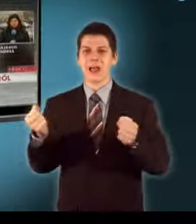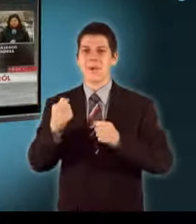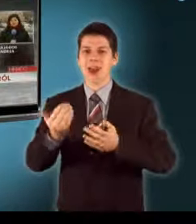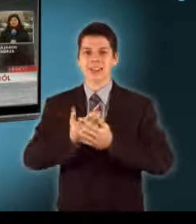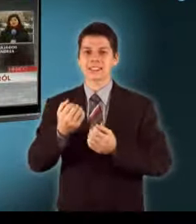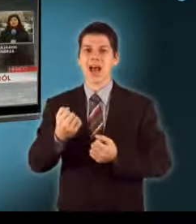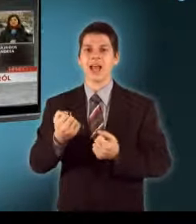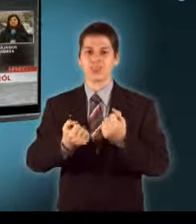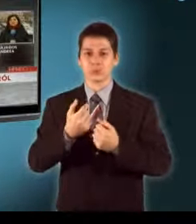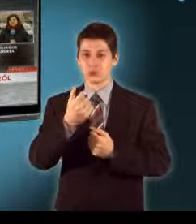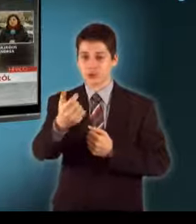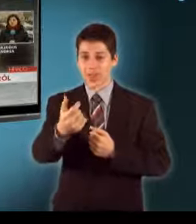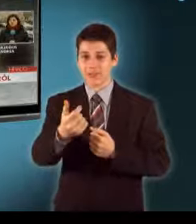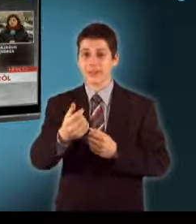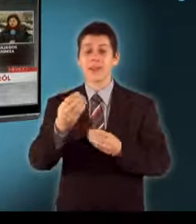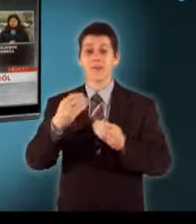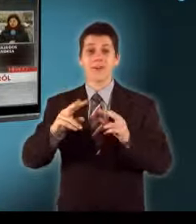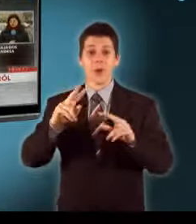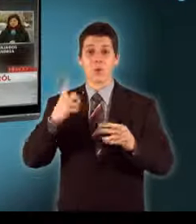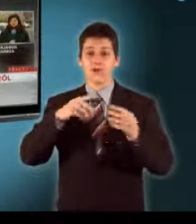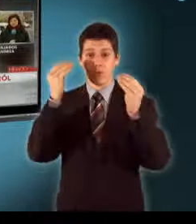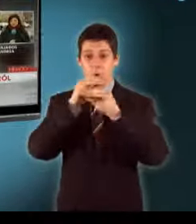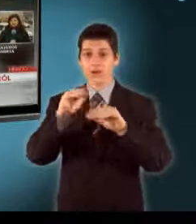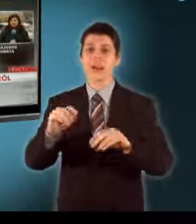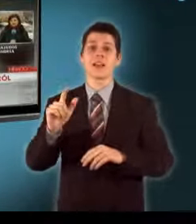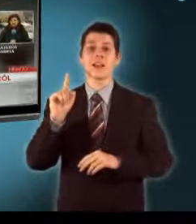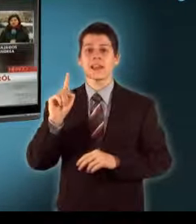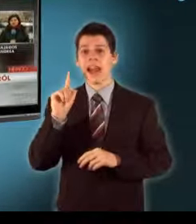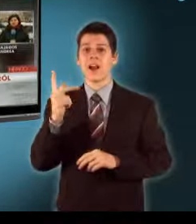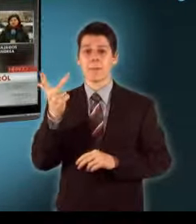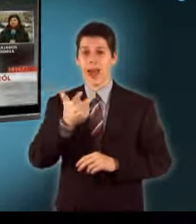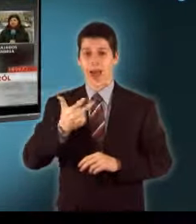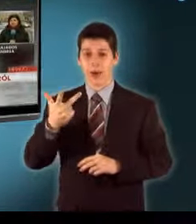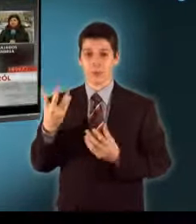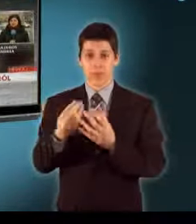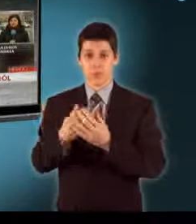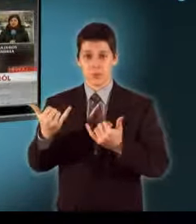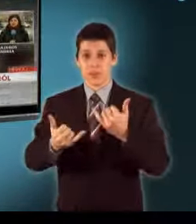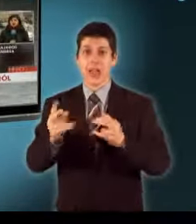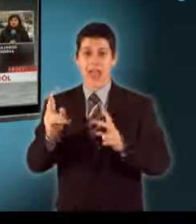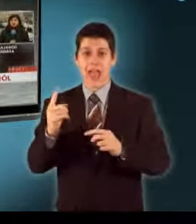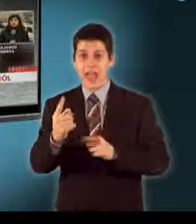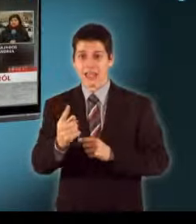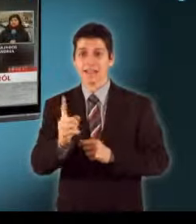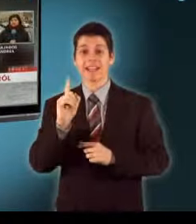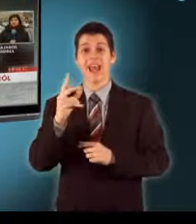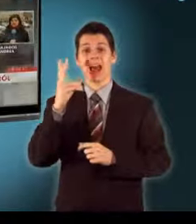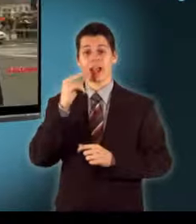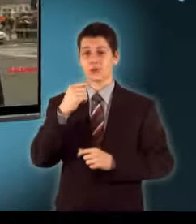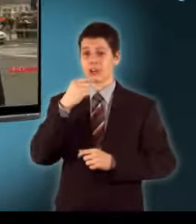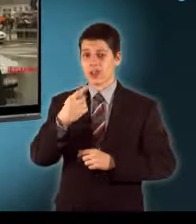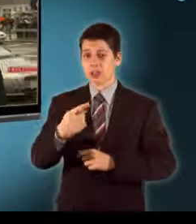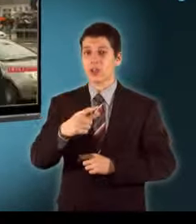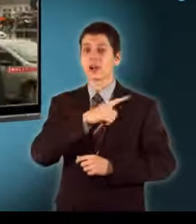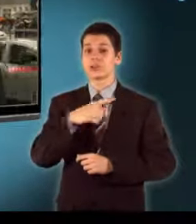merik használni a buszsávot Mert a kormány biztos valóban azt mondta Hogy aki legalább két utast szállít, annak ez lehetséges A rendőrség szerint viszont csak